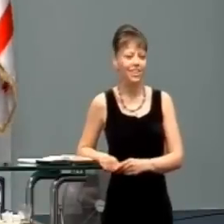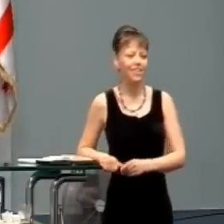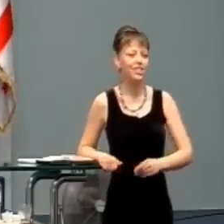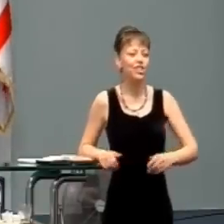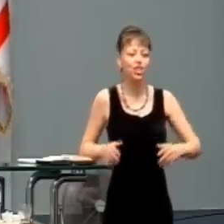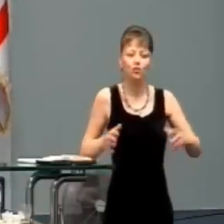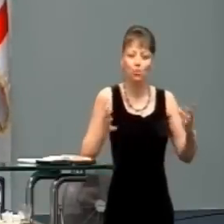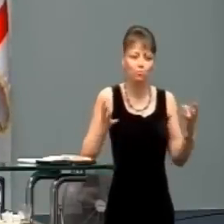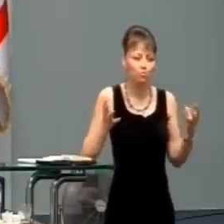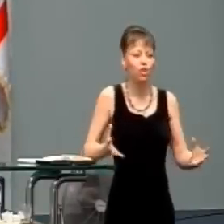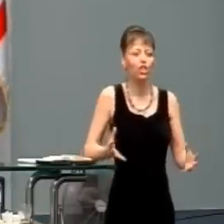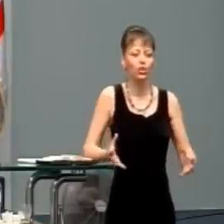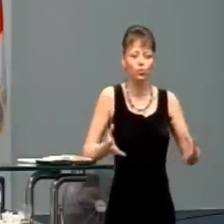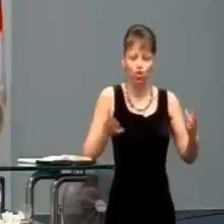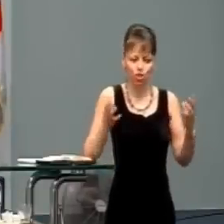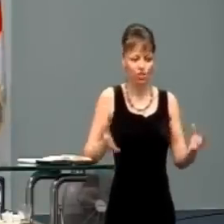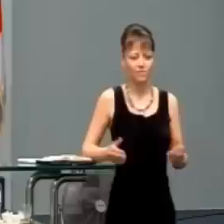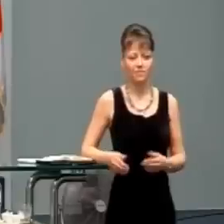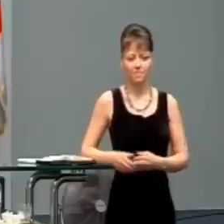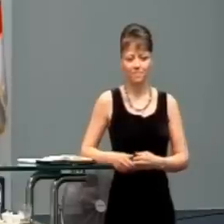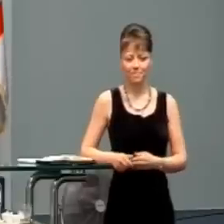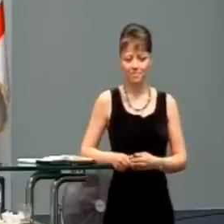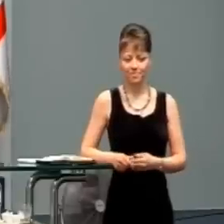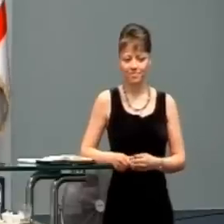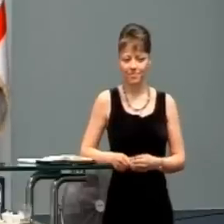Boh nemal nič väčšie.